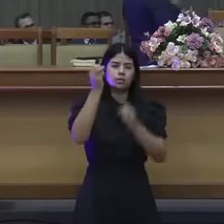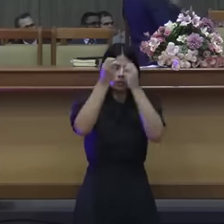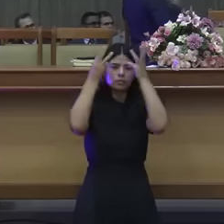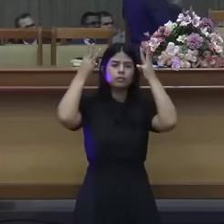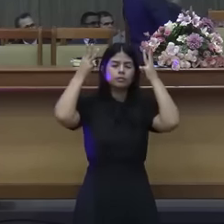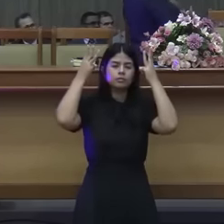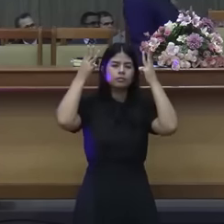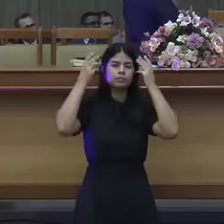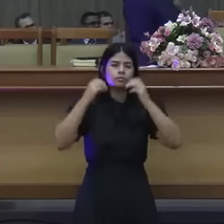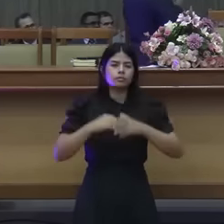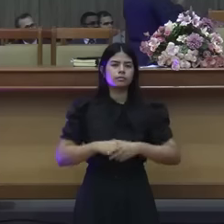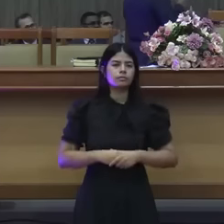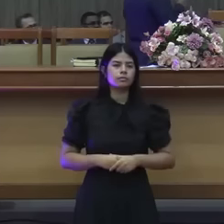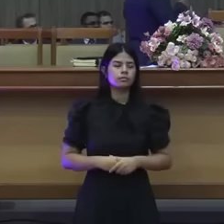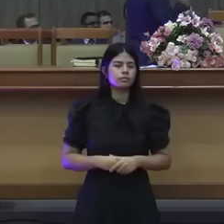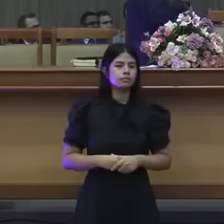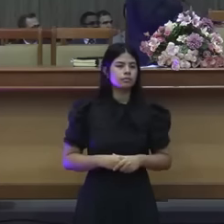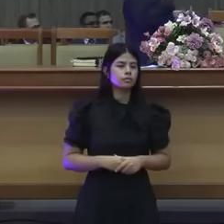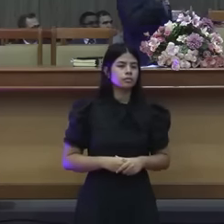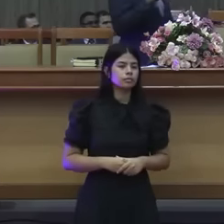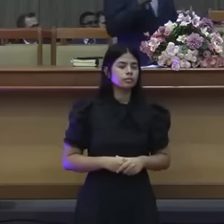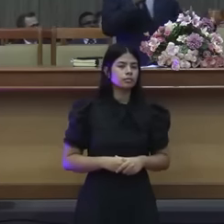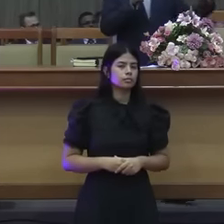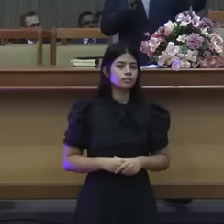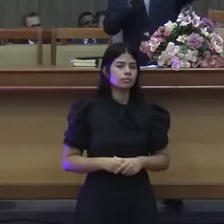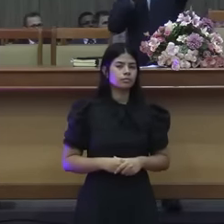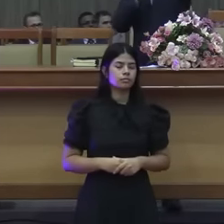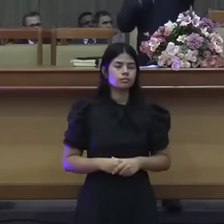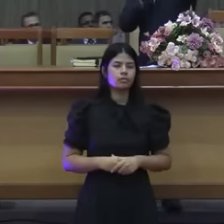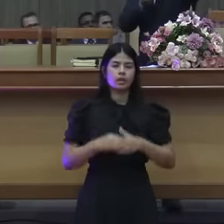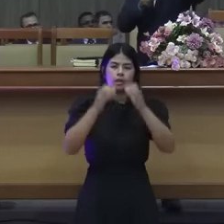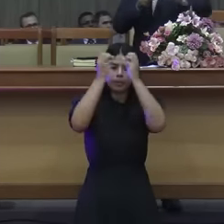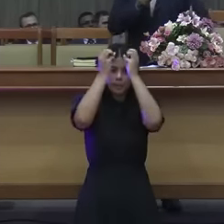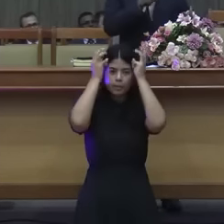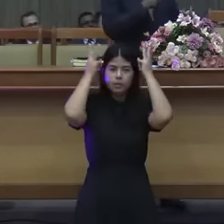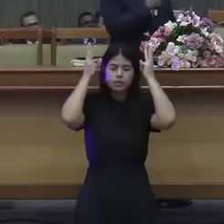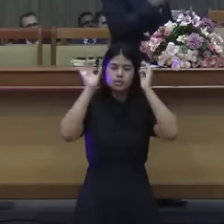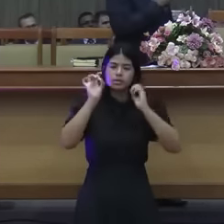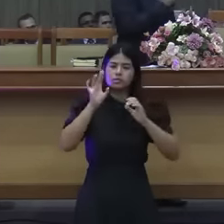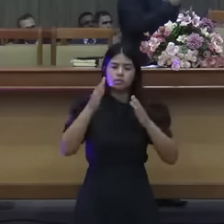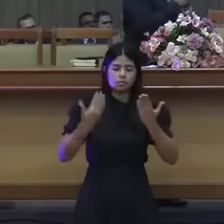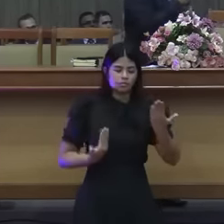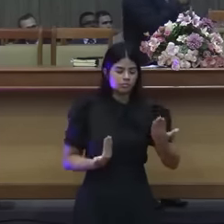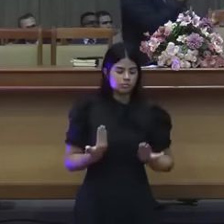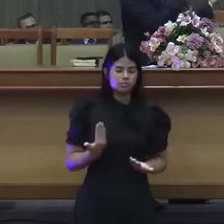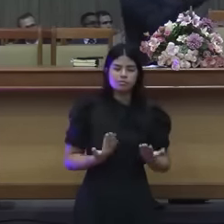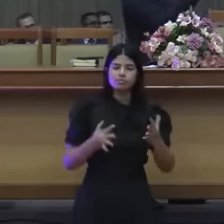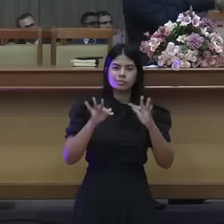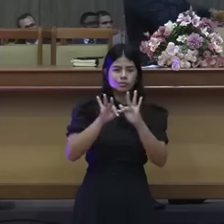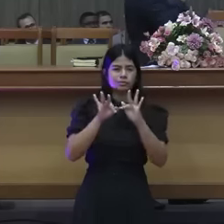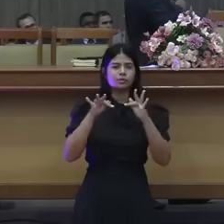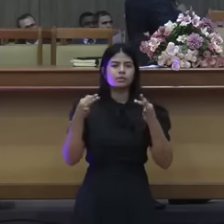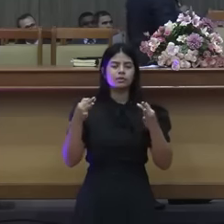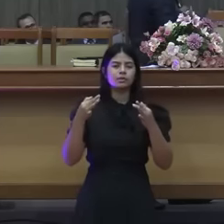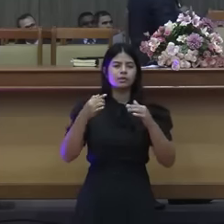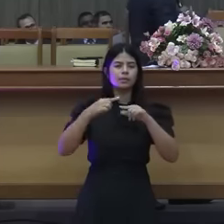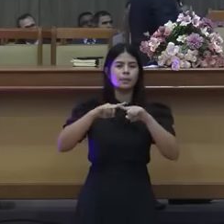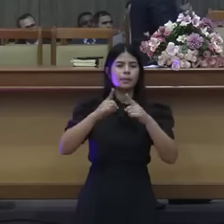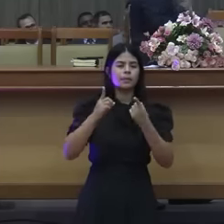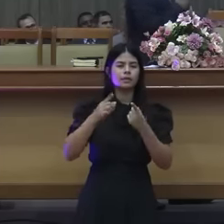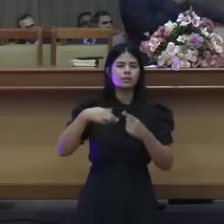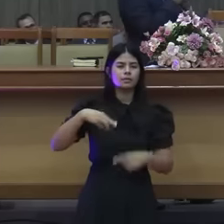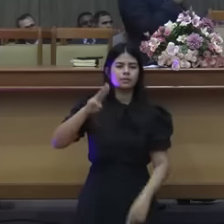ele é antes de Moisés não é assim? mas Moisés era só um servo na casa e quem é o dono da casa?